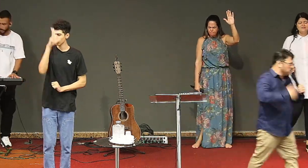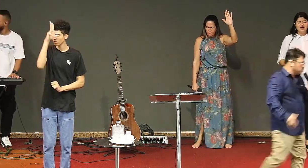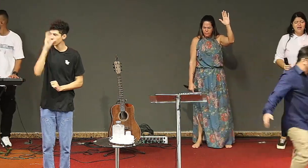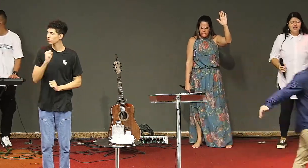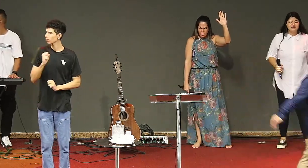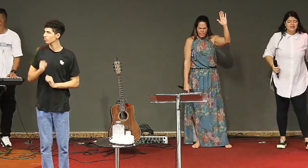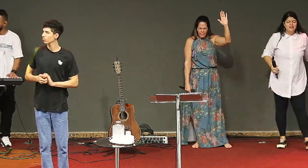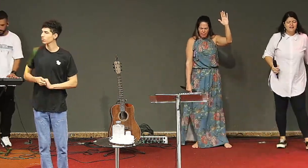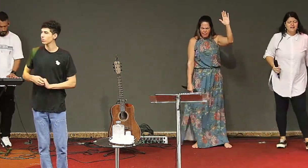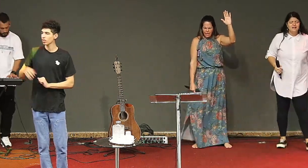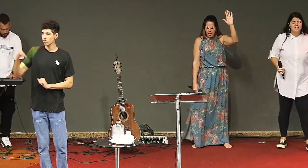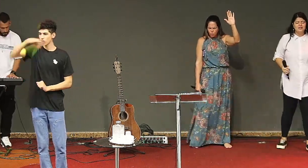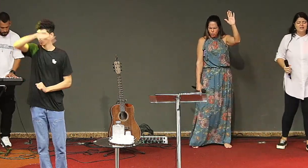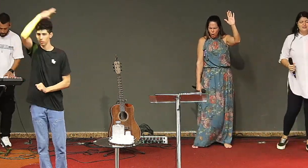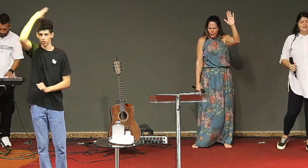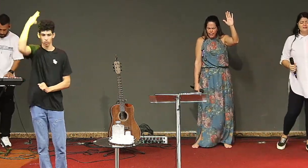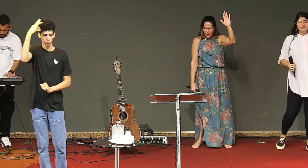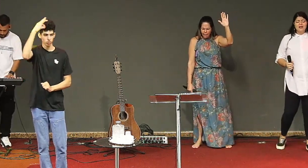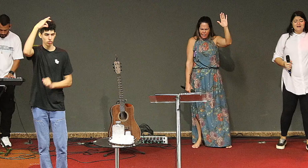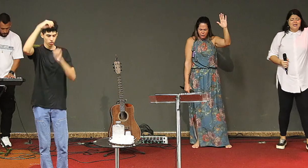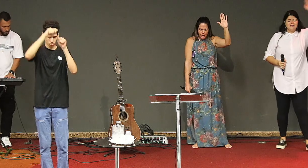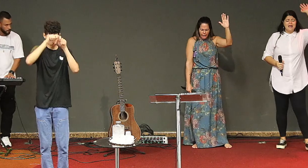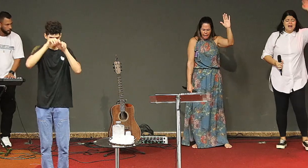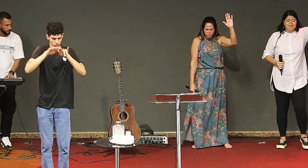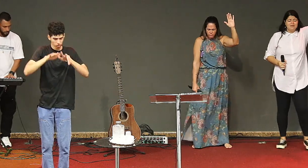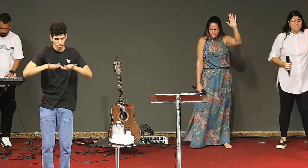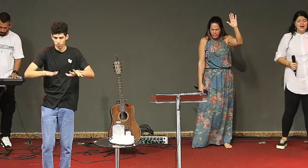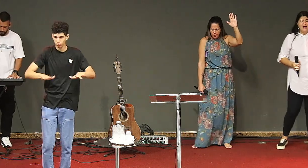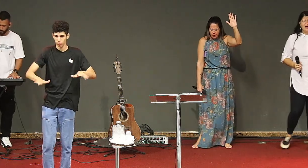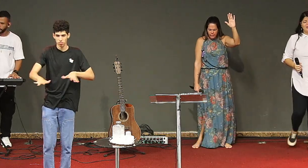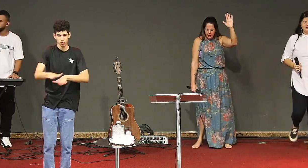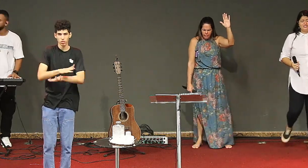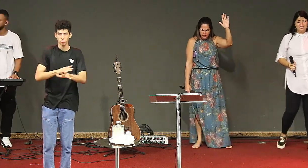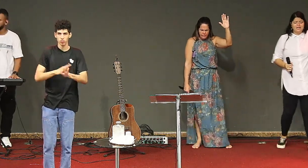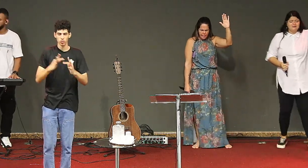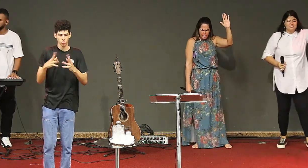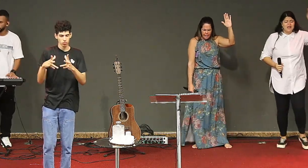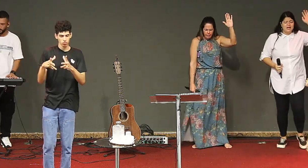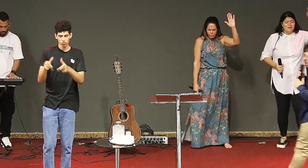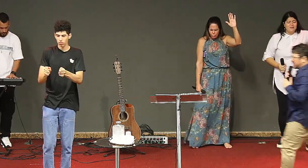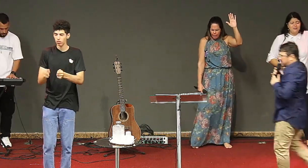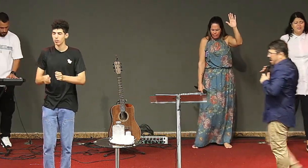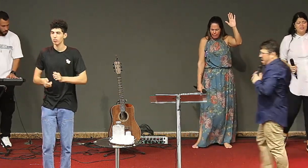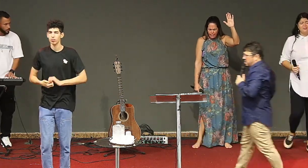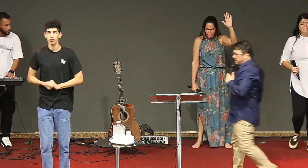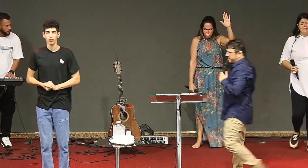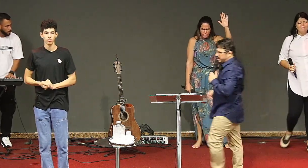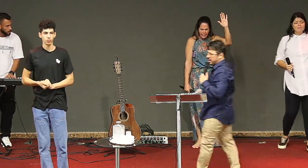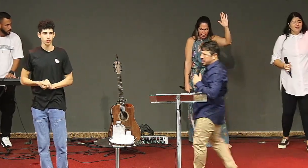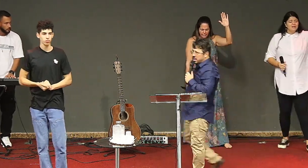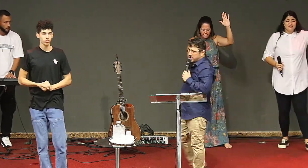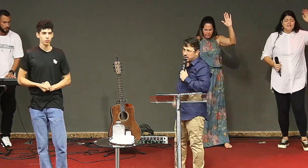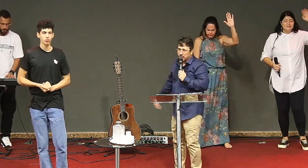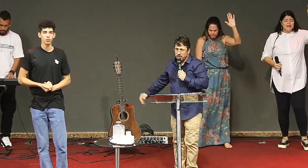Deus sopra um vento um restauração sopra um vento de restauração